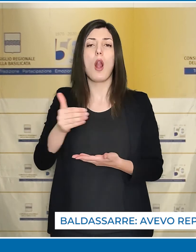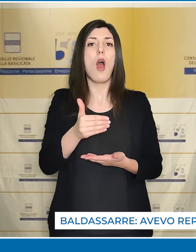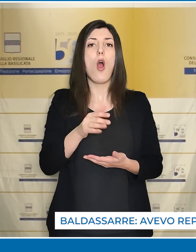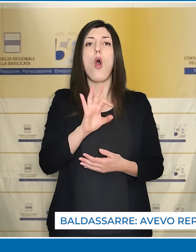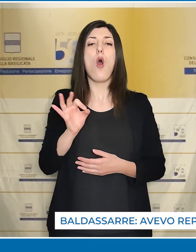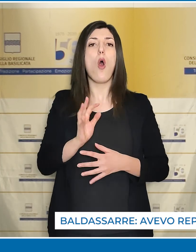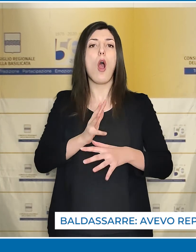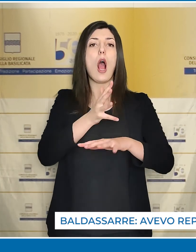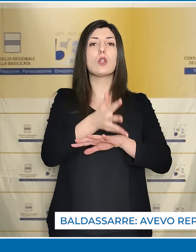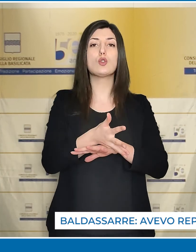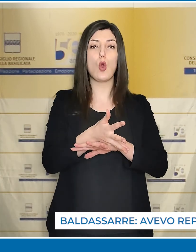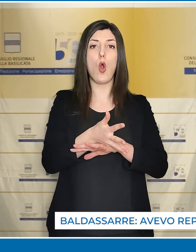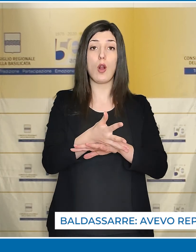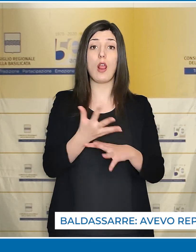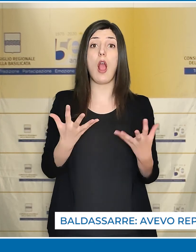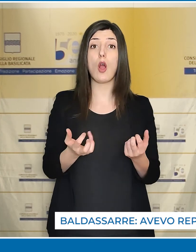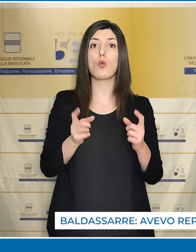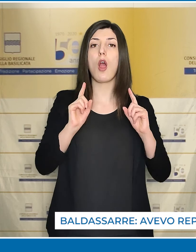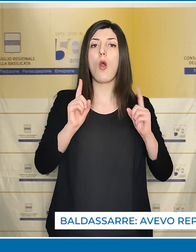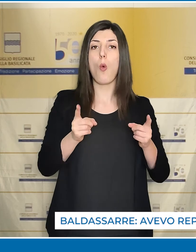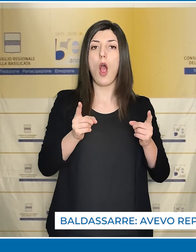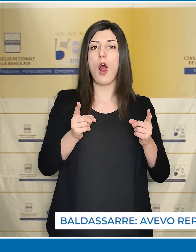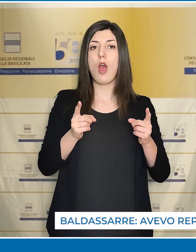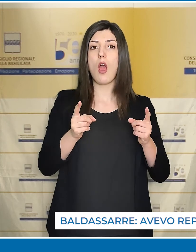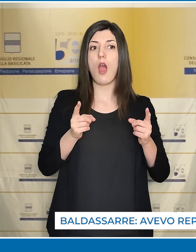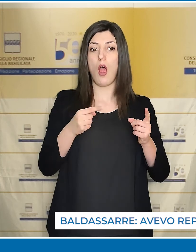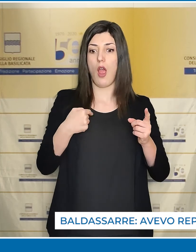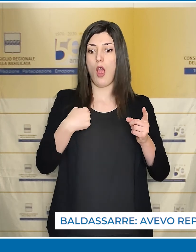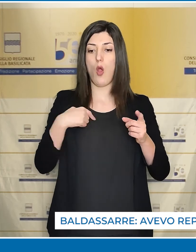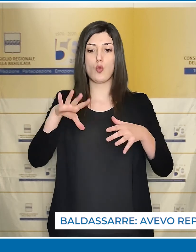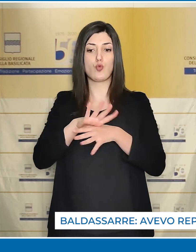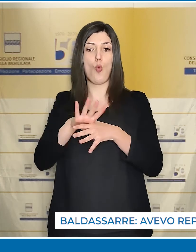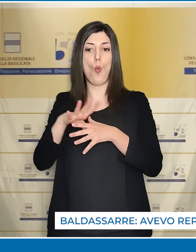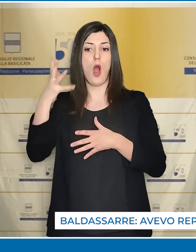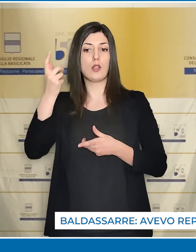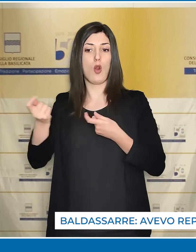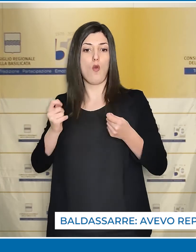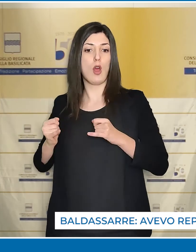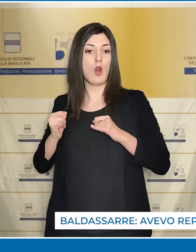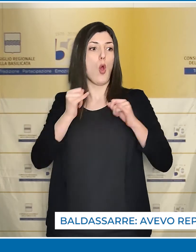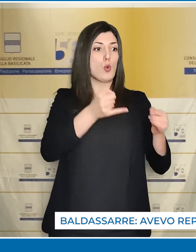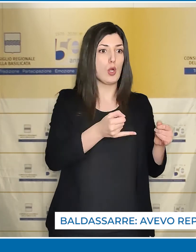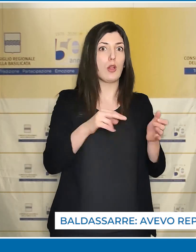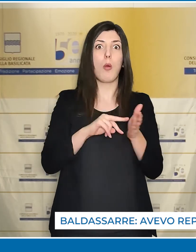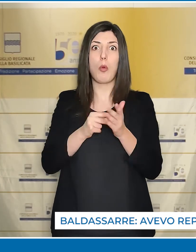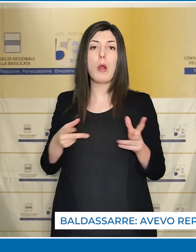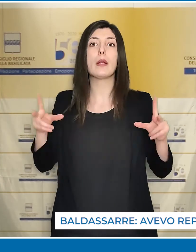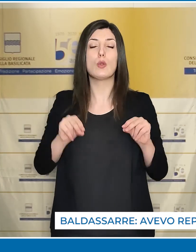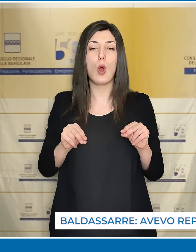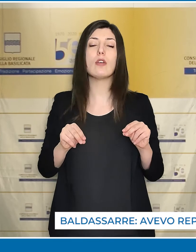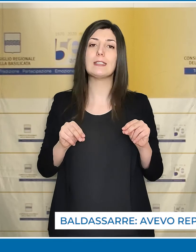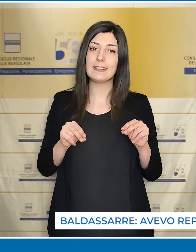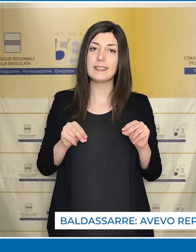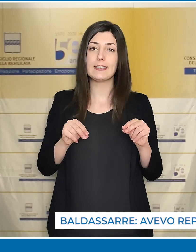azioni concrete da attuare dopo la mia fuoriuscita dalla squadra del Governo regionale,